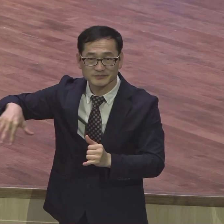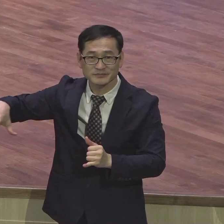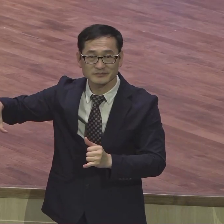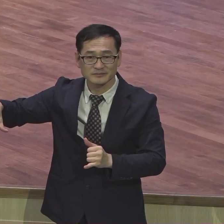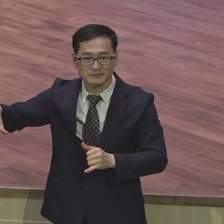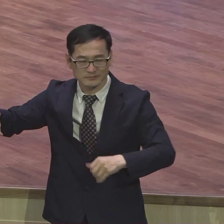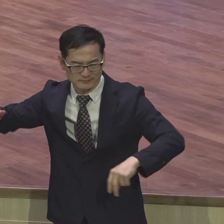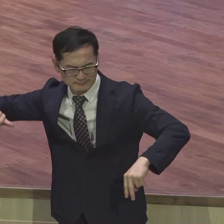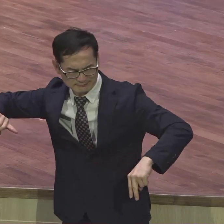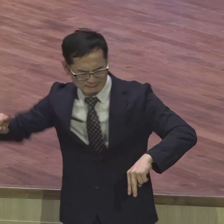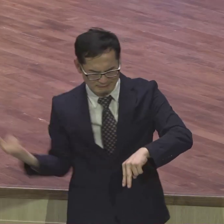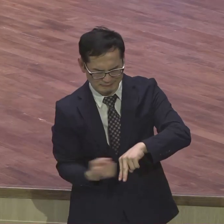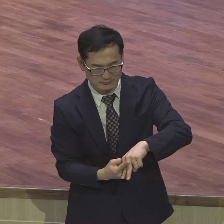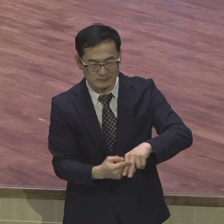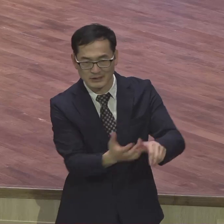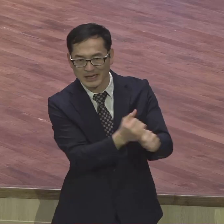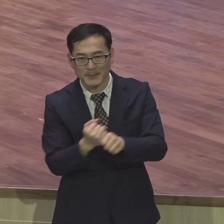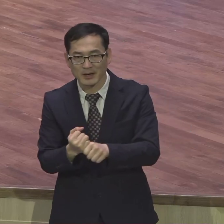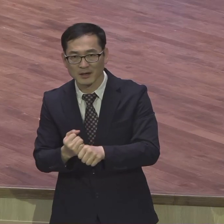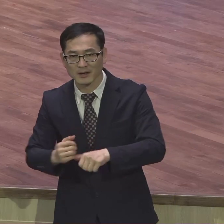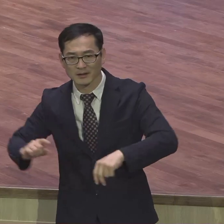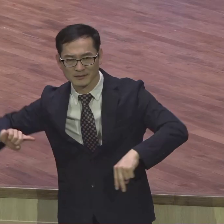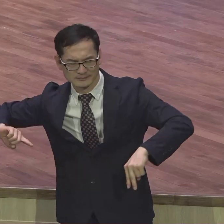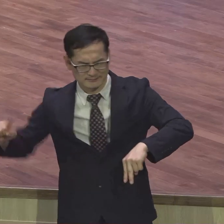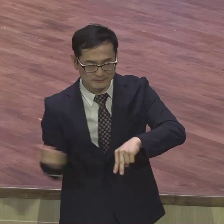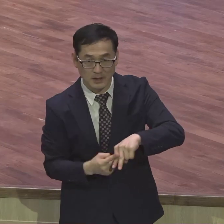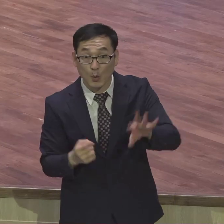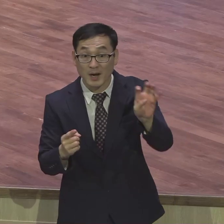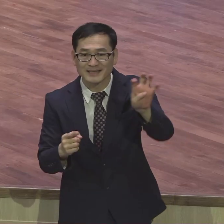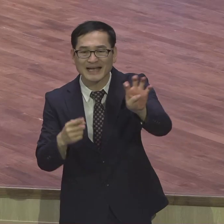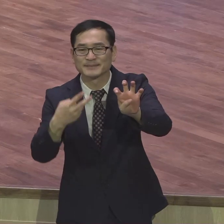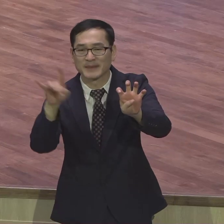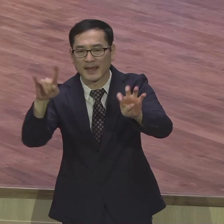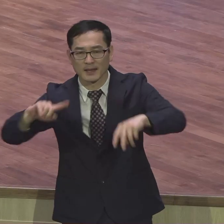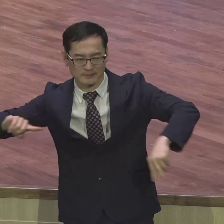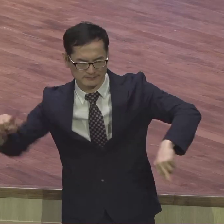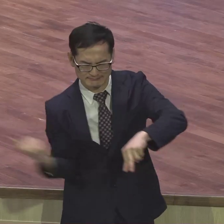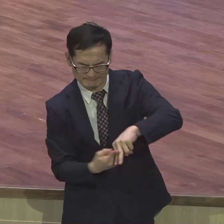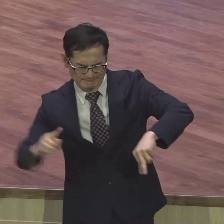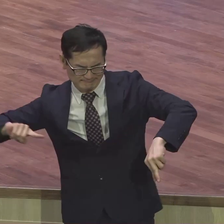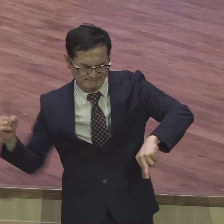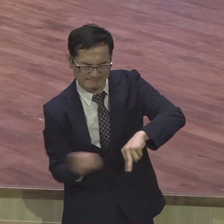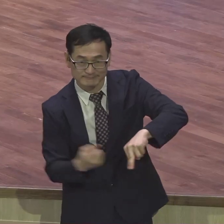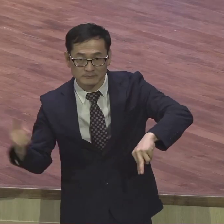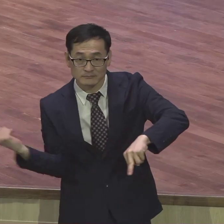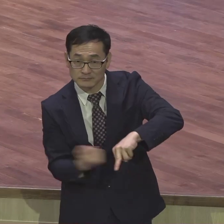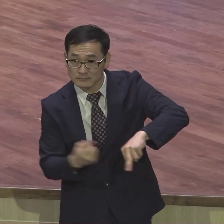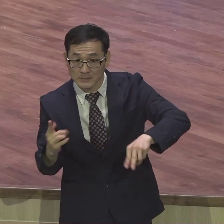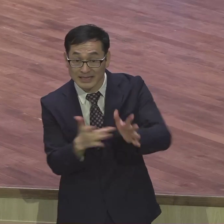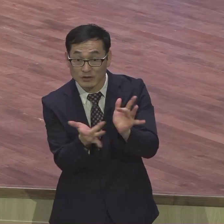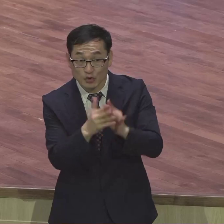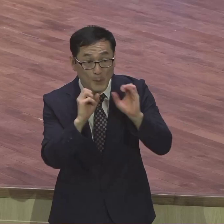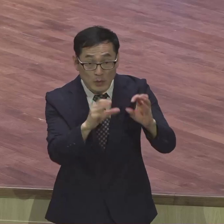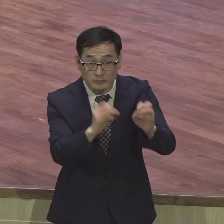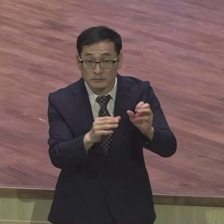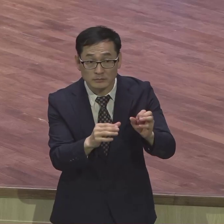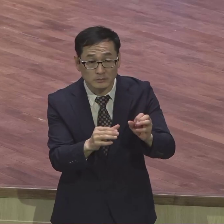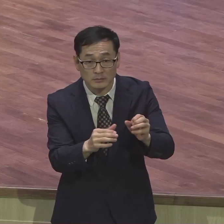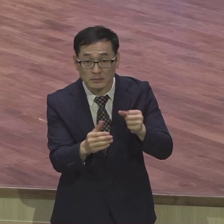다섯 번 맞았어 왜 한대 왜 감했냐 40대까지 맞으면 죽어 그러니까 40대 한대 감해줘 서른 앞대를